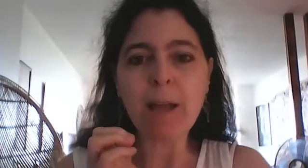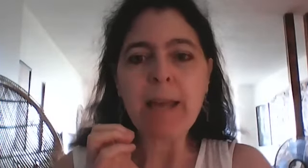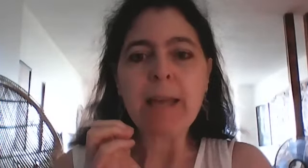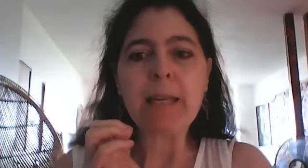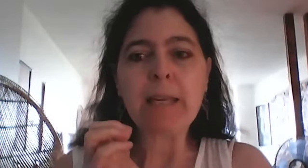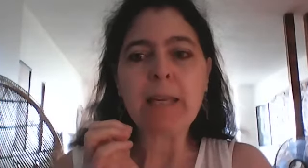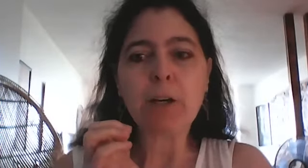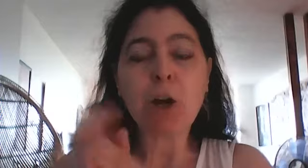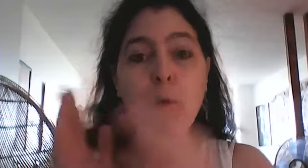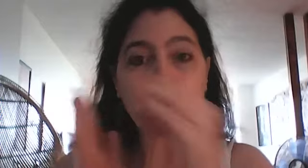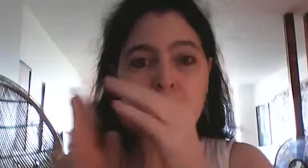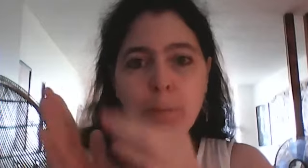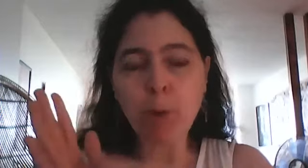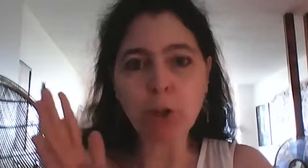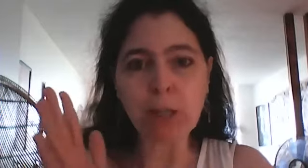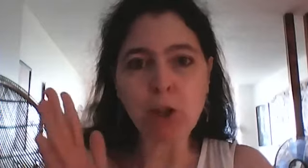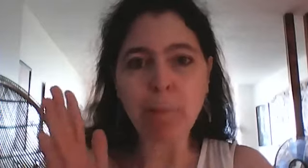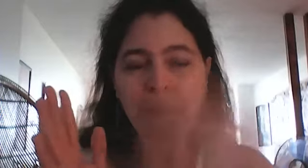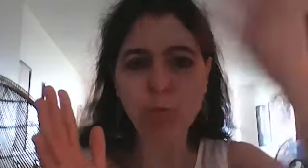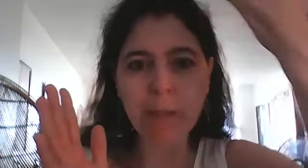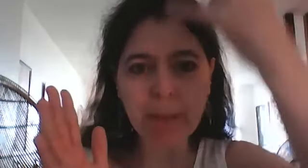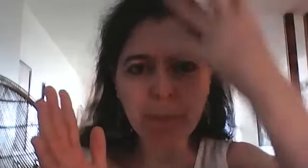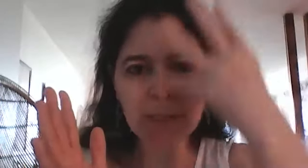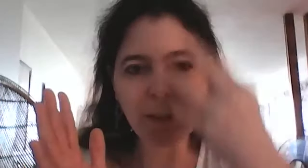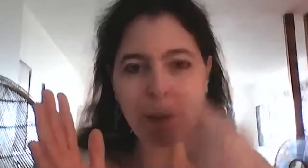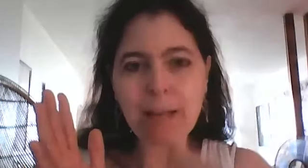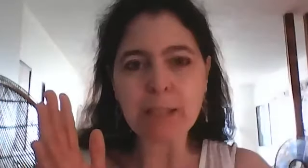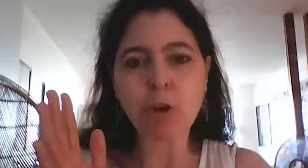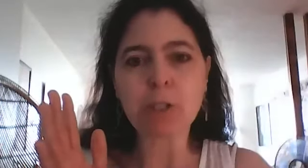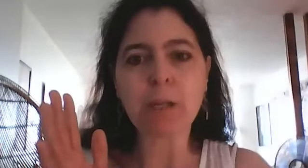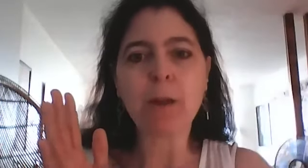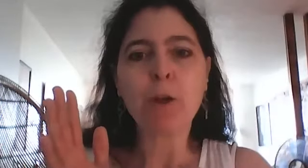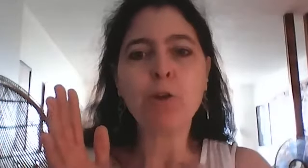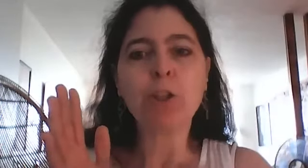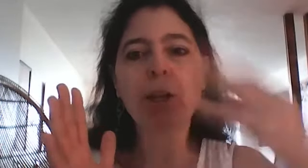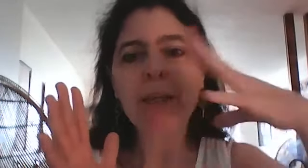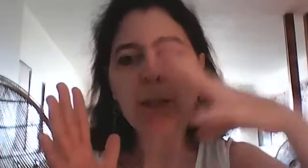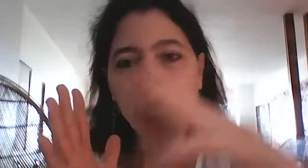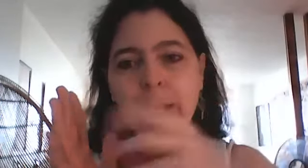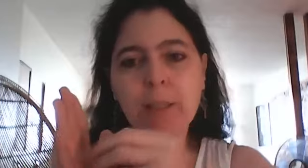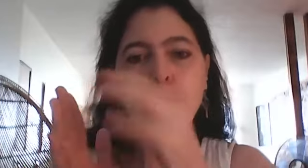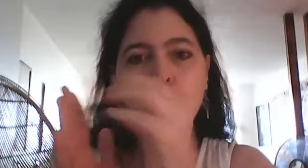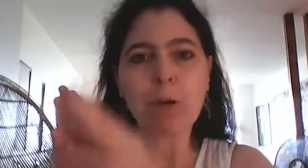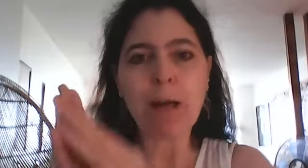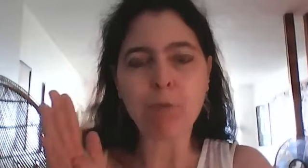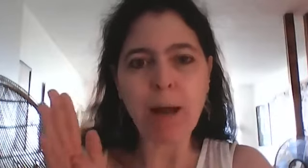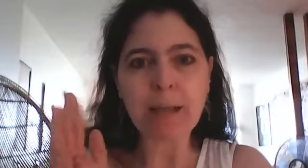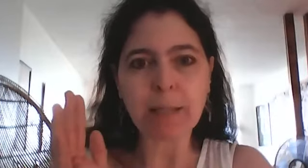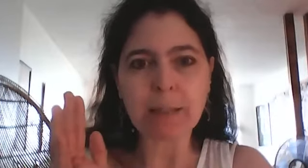et comme on ne cible pas une région en particulier c'est vraiment la source une qui nous guide pour qu'on l'envoie à certains